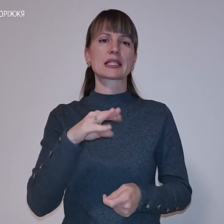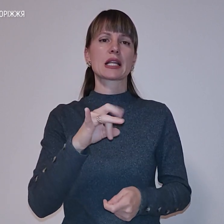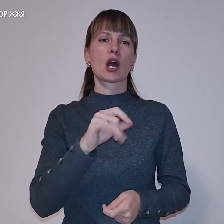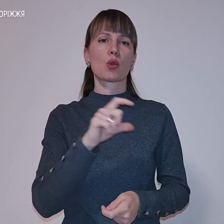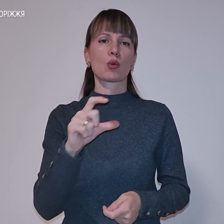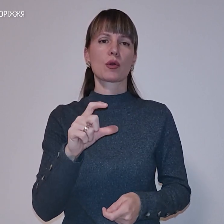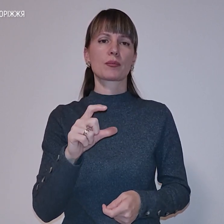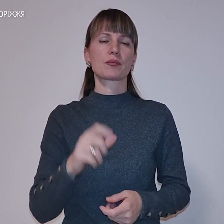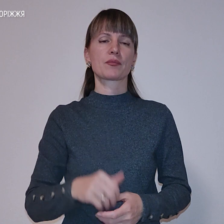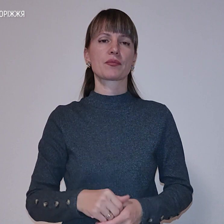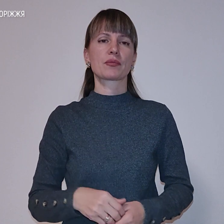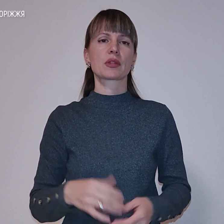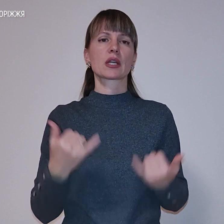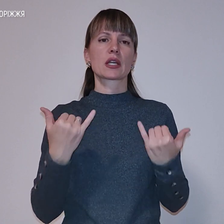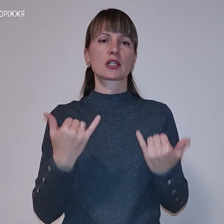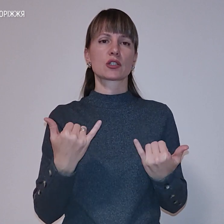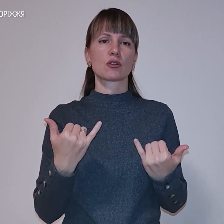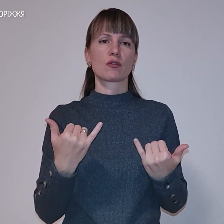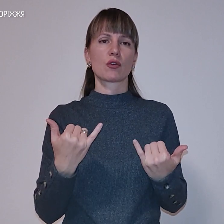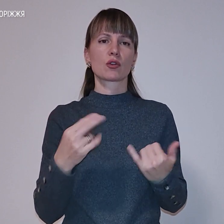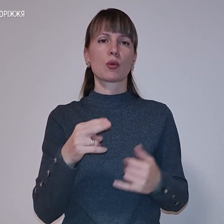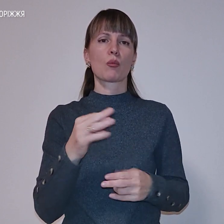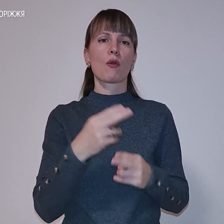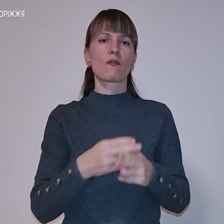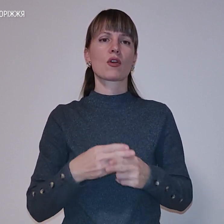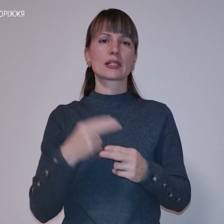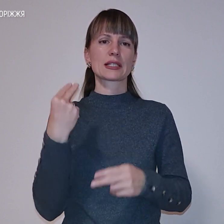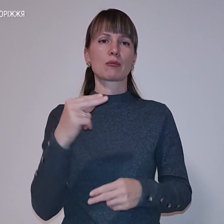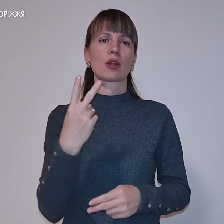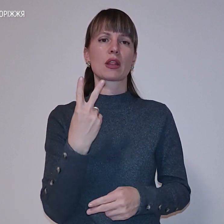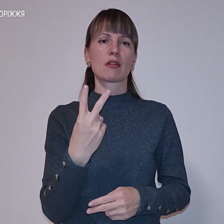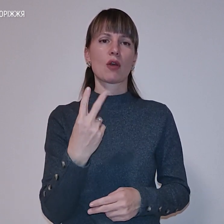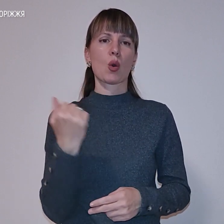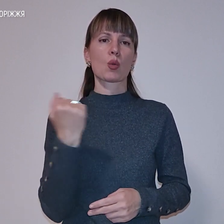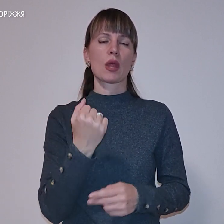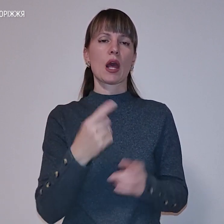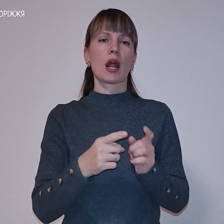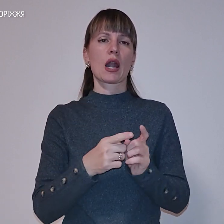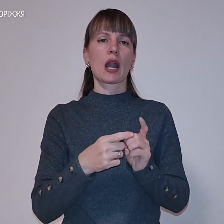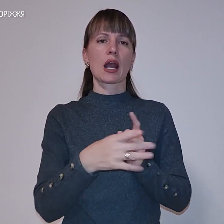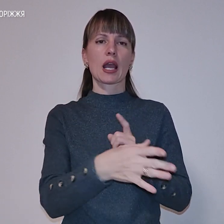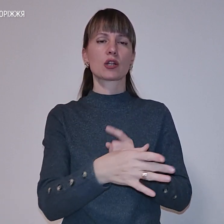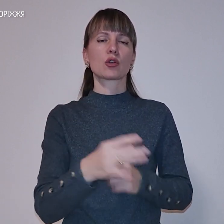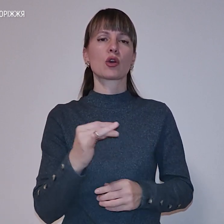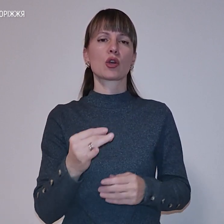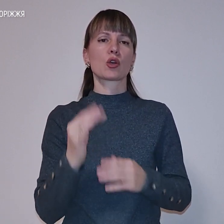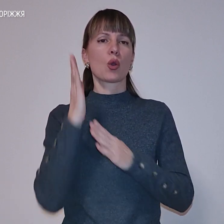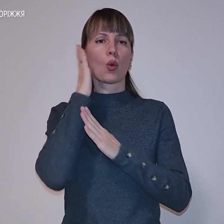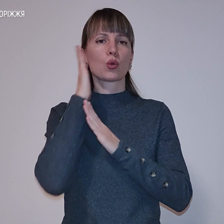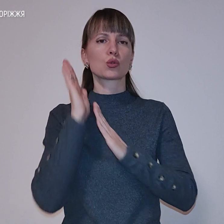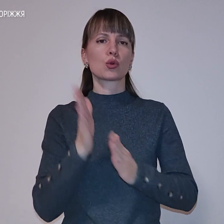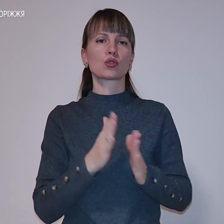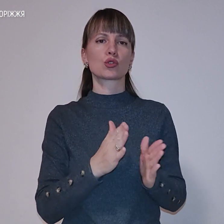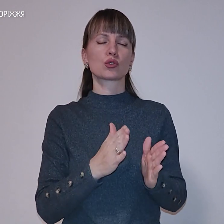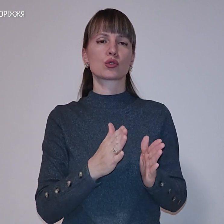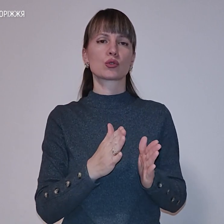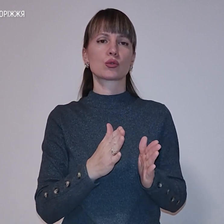Сьогодні по вокзалу «Запоріжжя-2» вдали Валеке, перевір в гуртожитку, і в